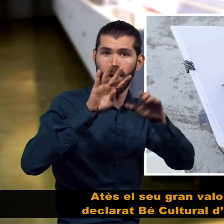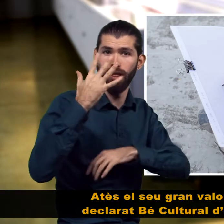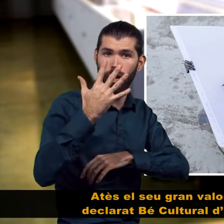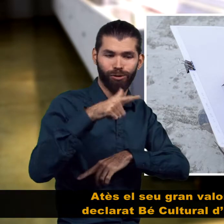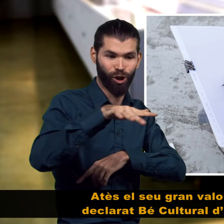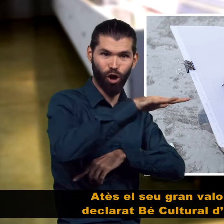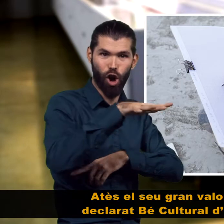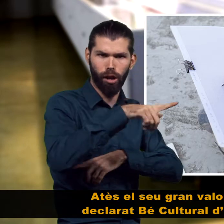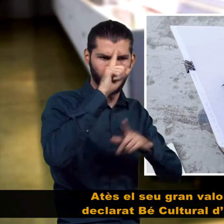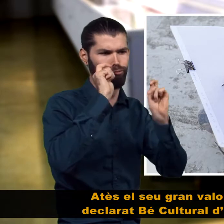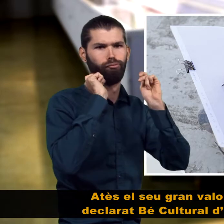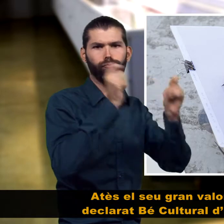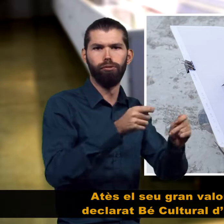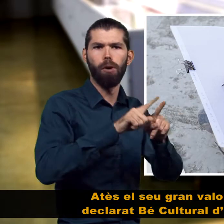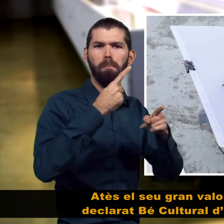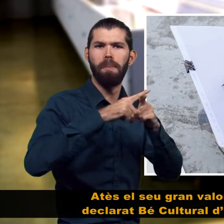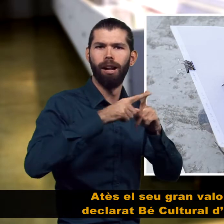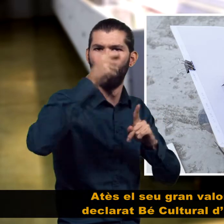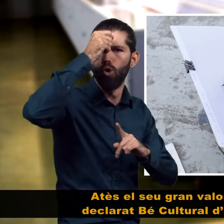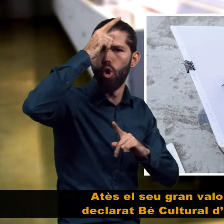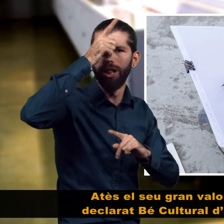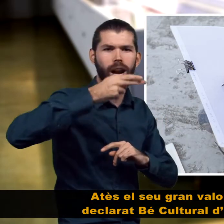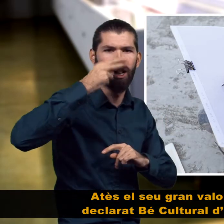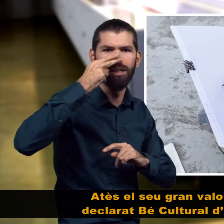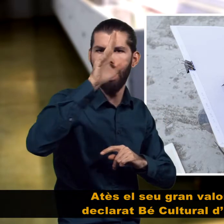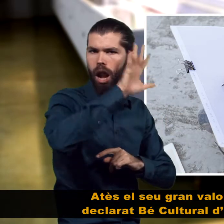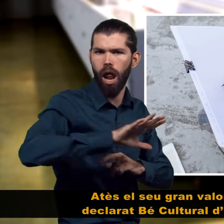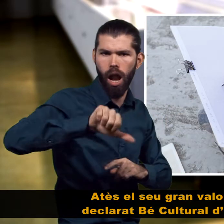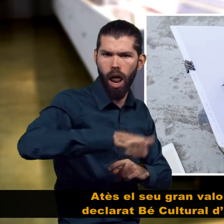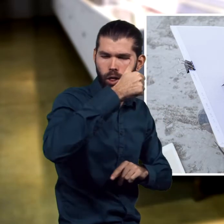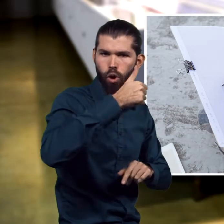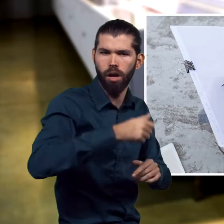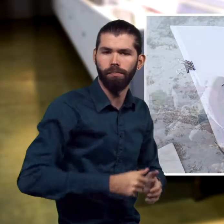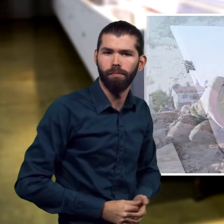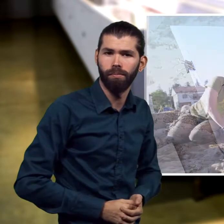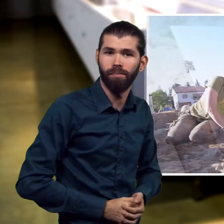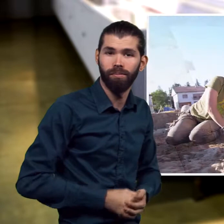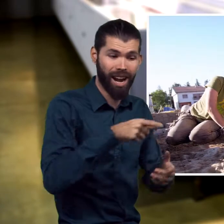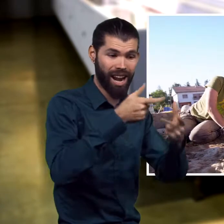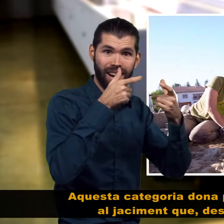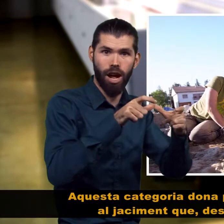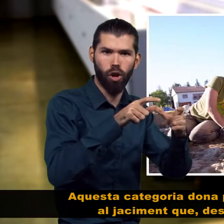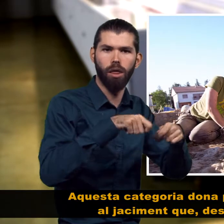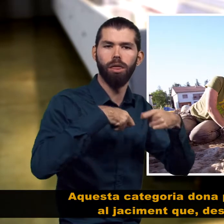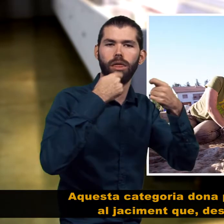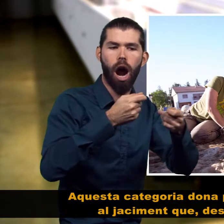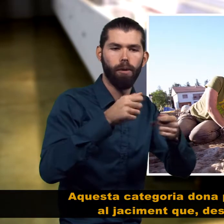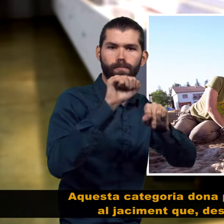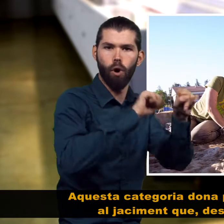1995 és declarat B cultural d'interès nacional. Aquesta categoria dóna protecció